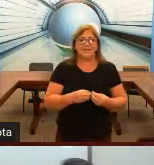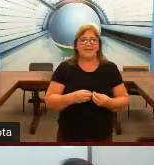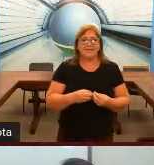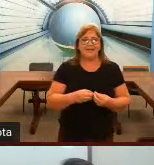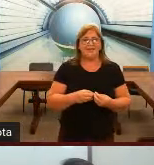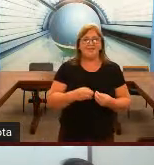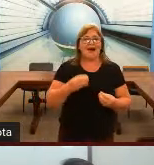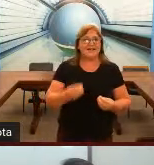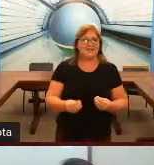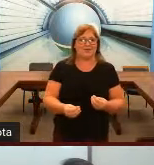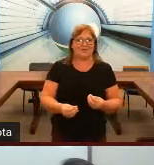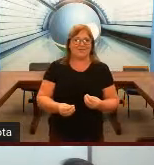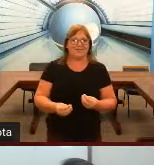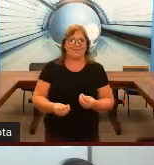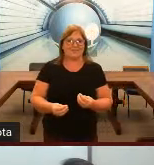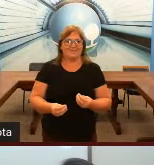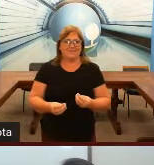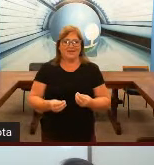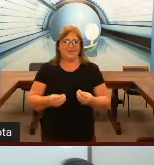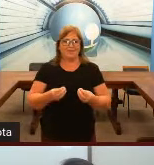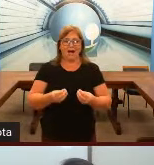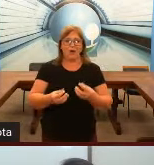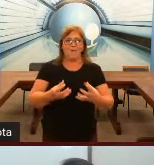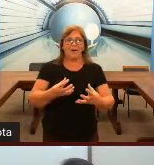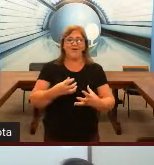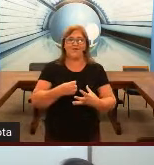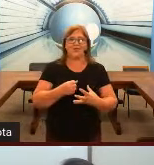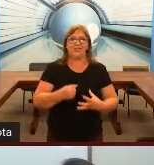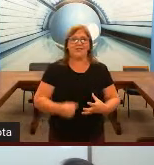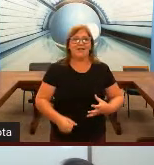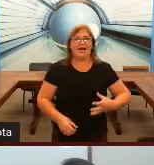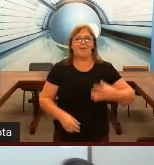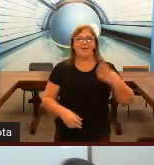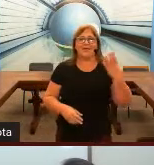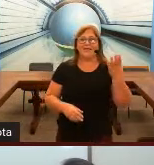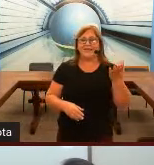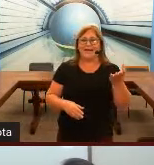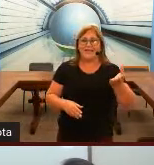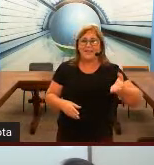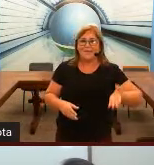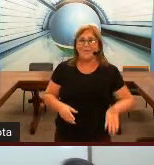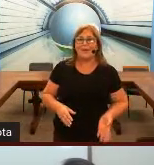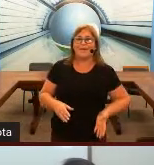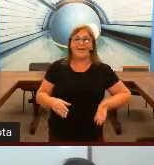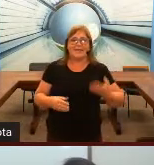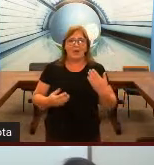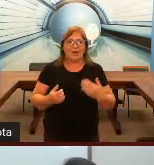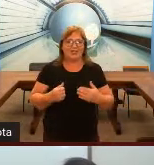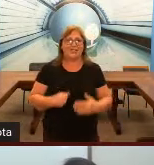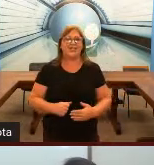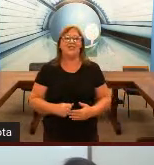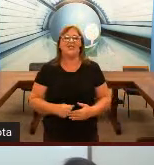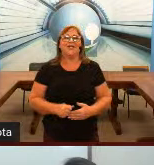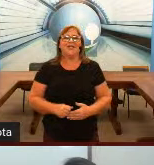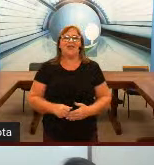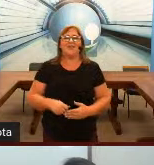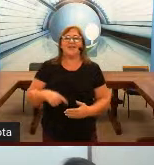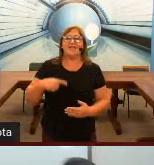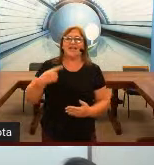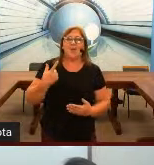que façam que acompanhem o vídeo aí a Poliana está aqui também para aprender com a gente e eu vou estar